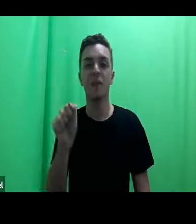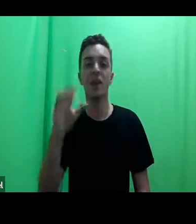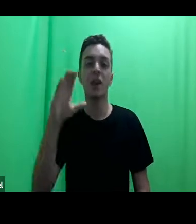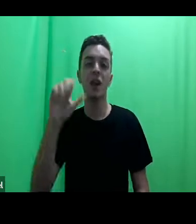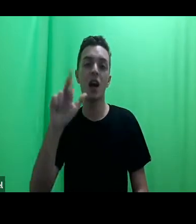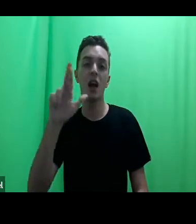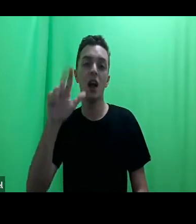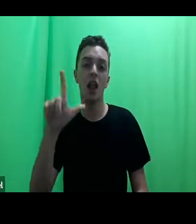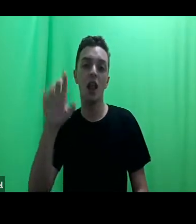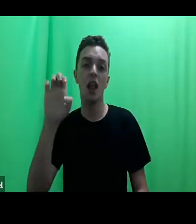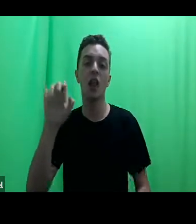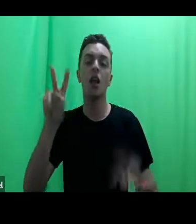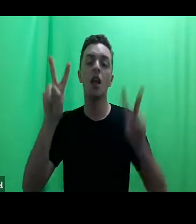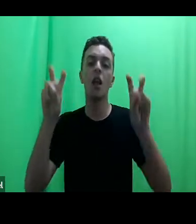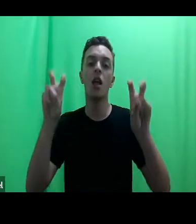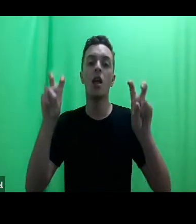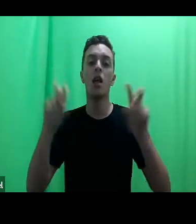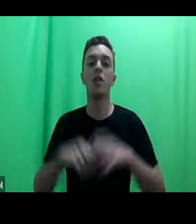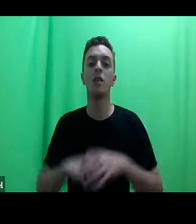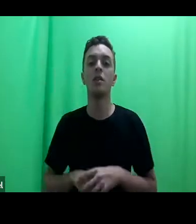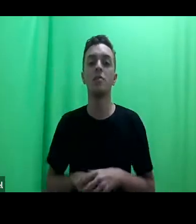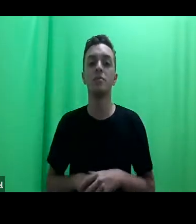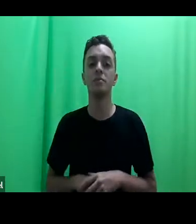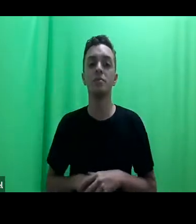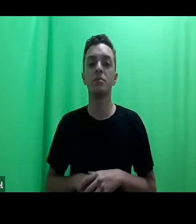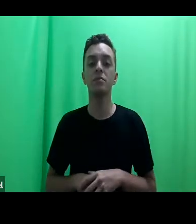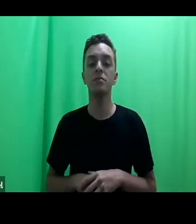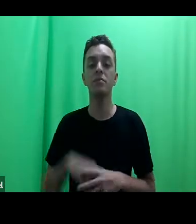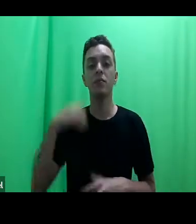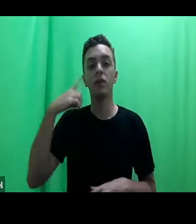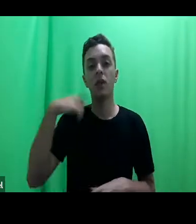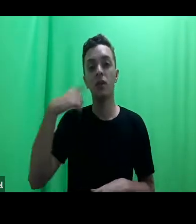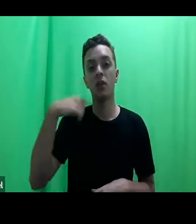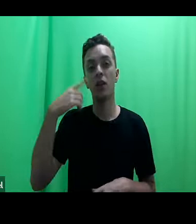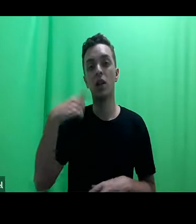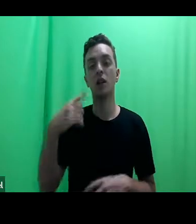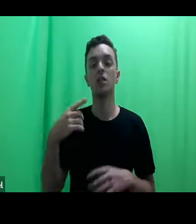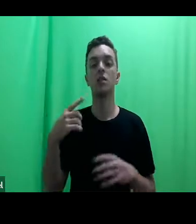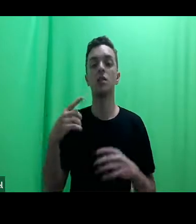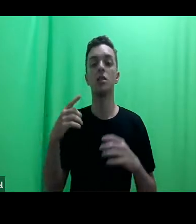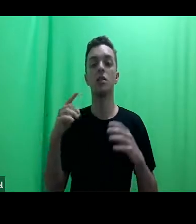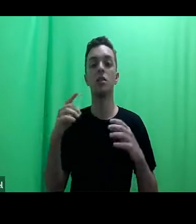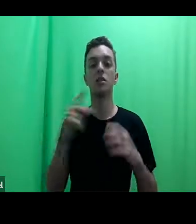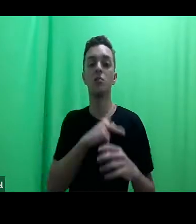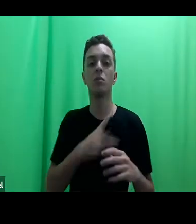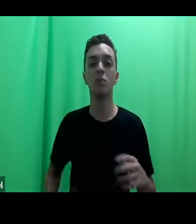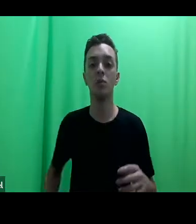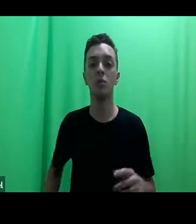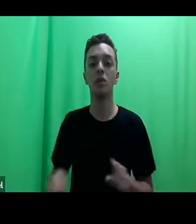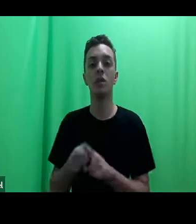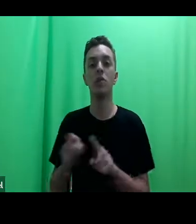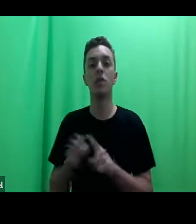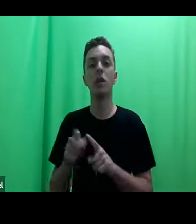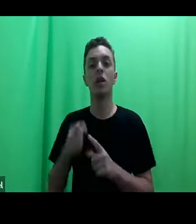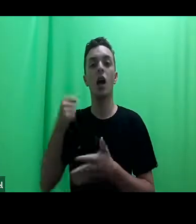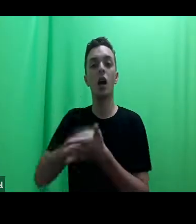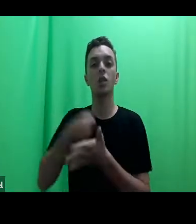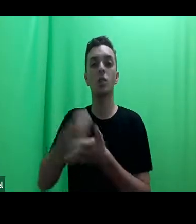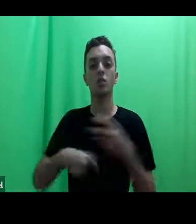sobre a advocacia popular e ativismo jurídico transnacional, no qual também